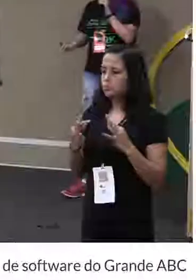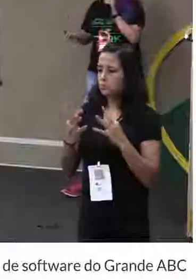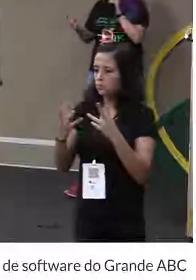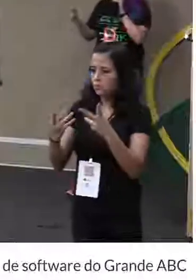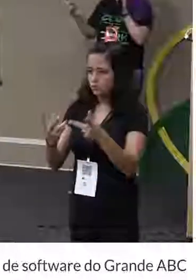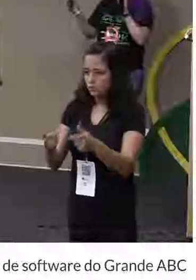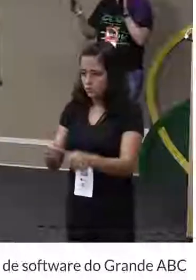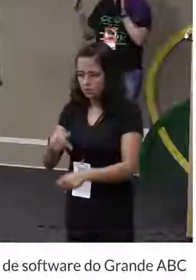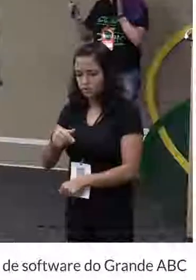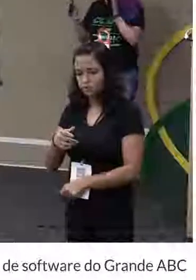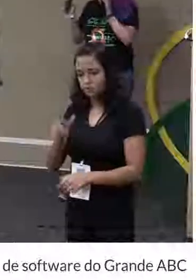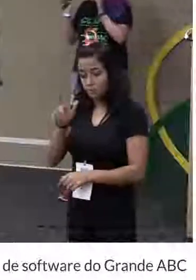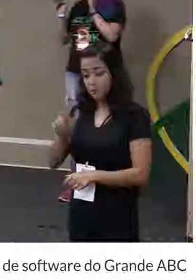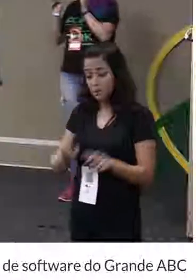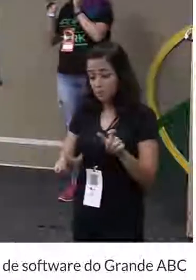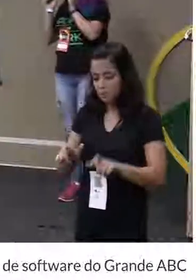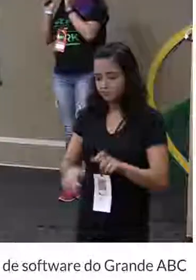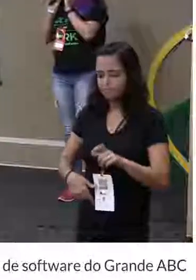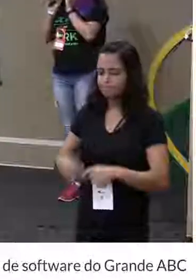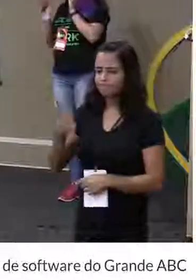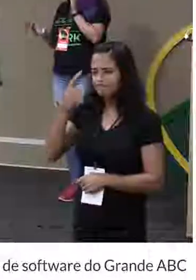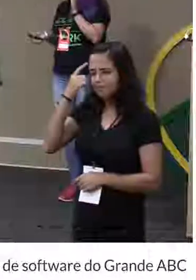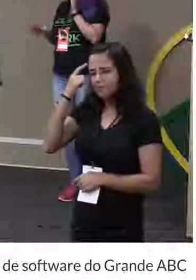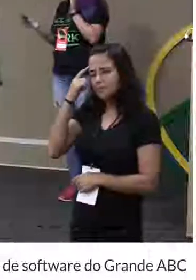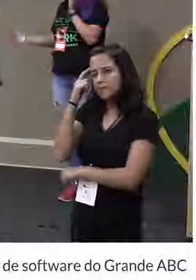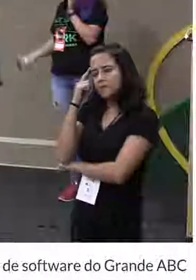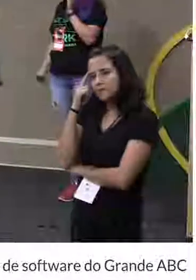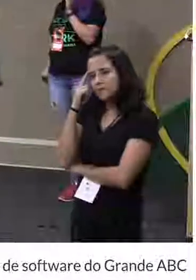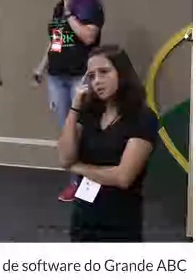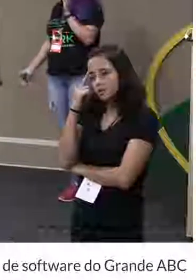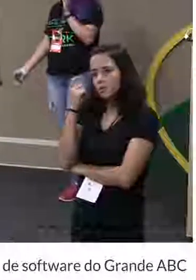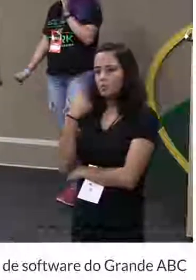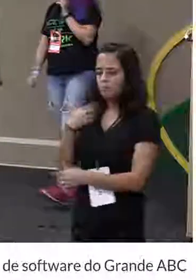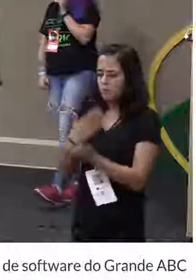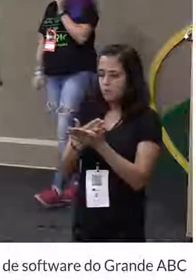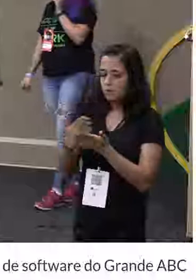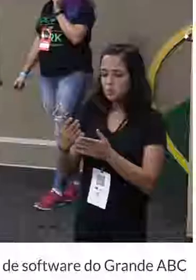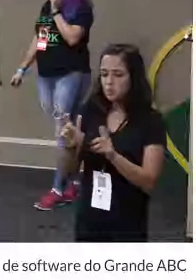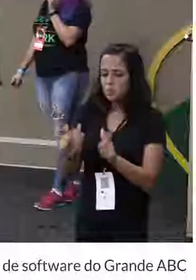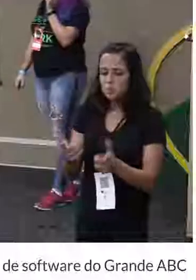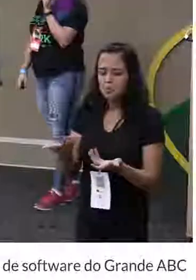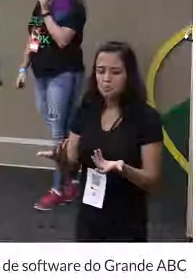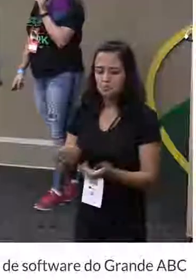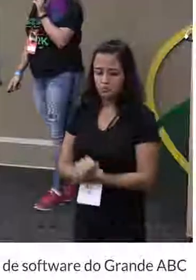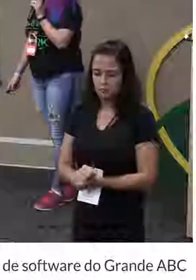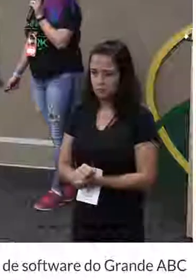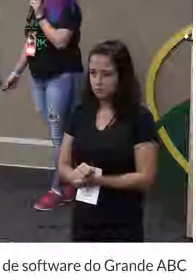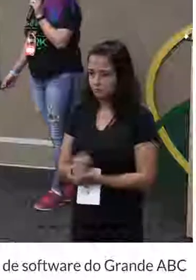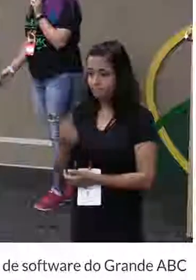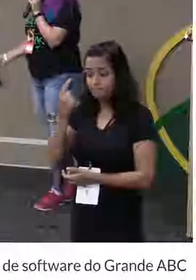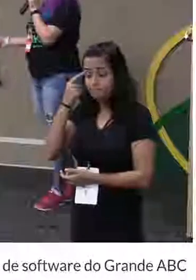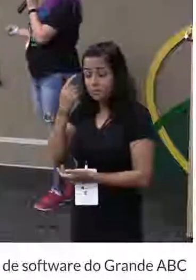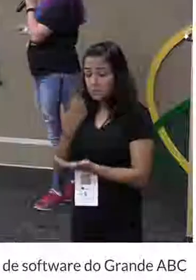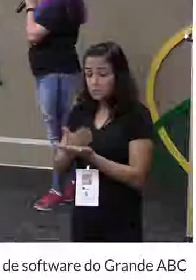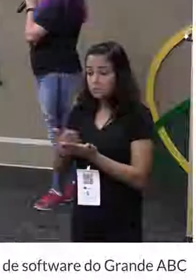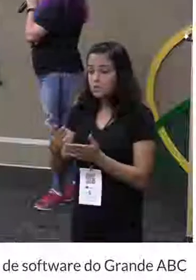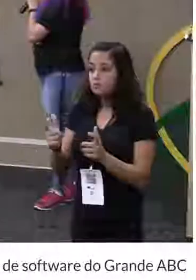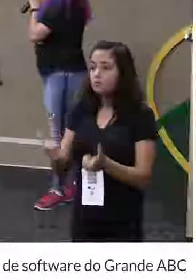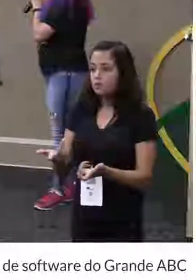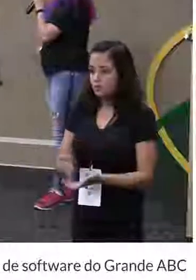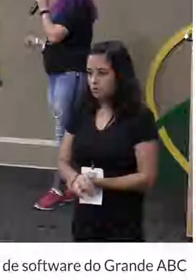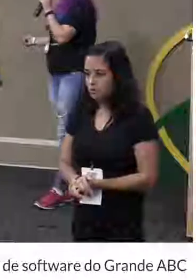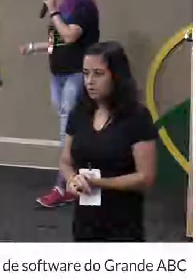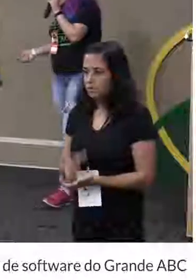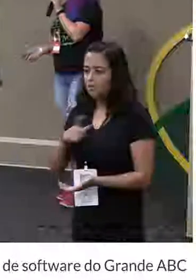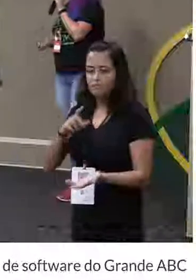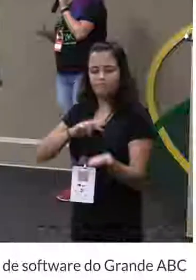já se fez a pergunta, aquela pergunta básica de quem está começando. Por onde que eu devo começar? Existem